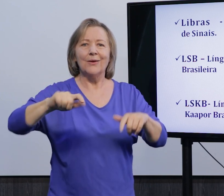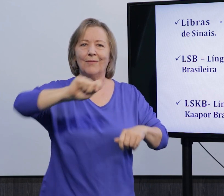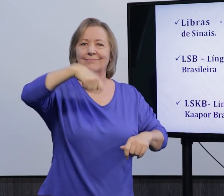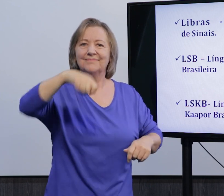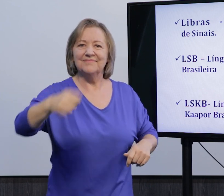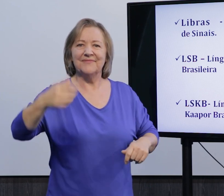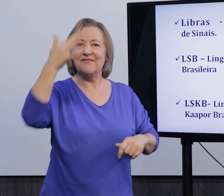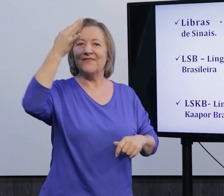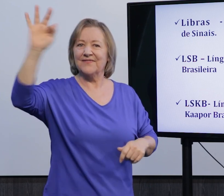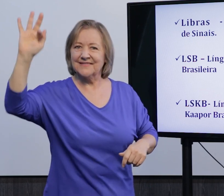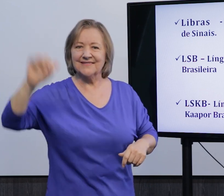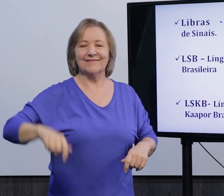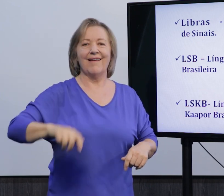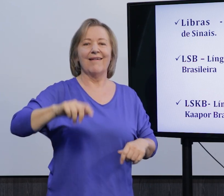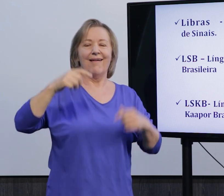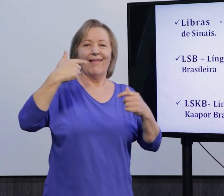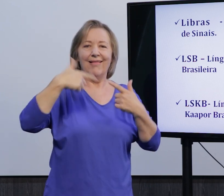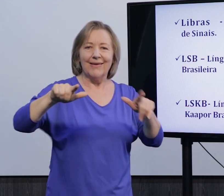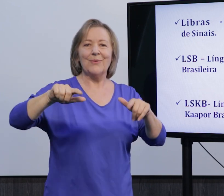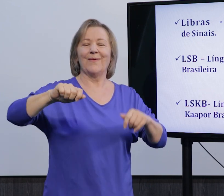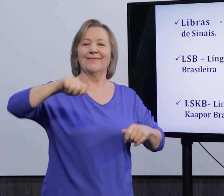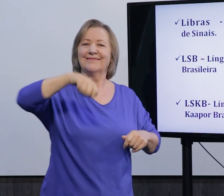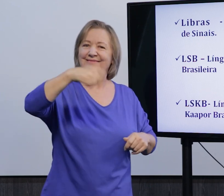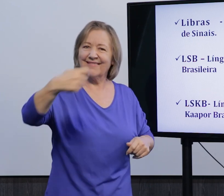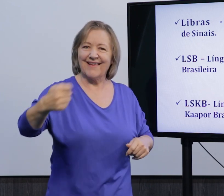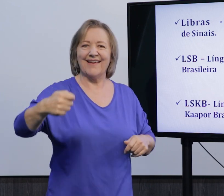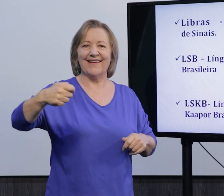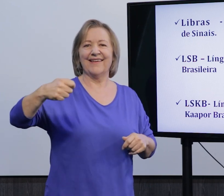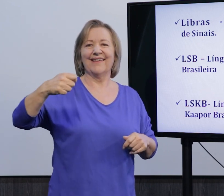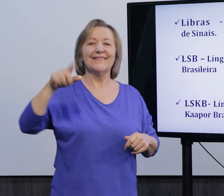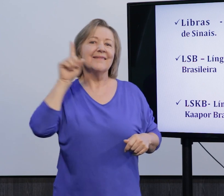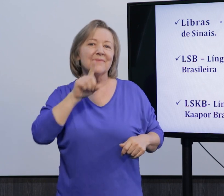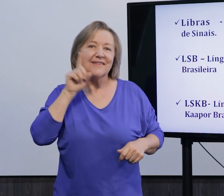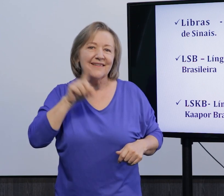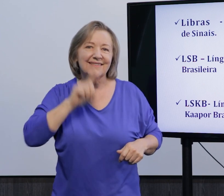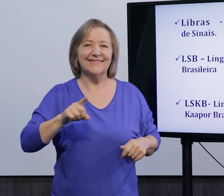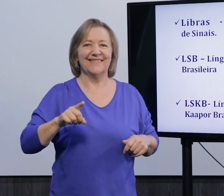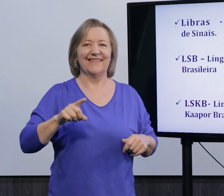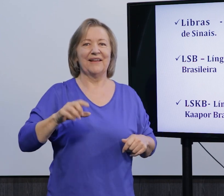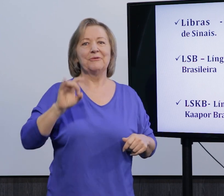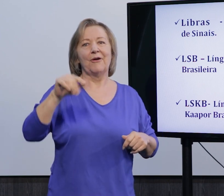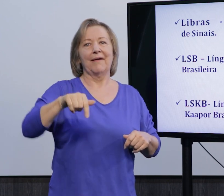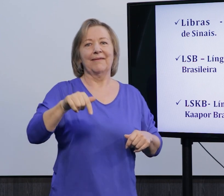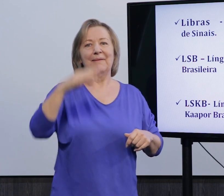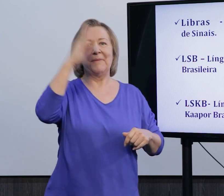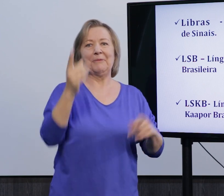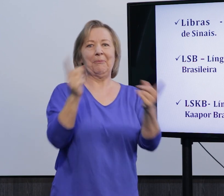Alguns países usam, por exemplo, língua de sinais francesas, língua de sinais americana. E aqui no